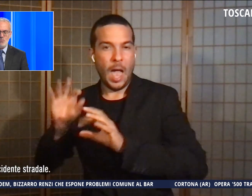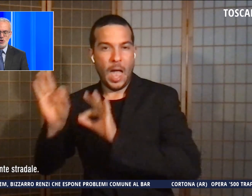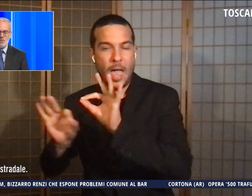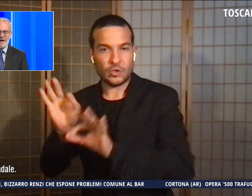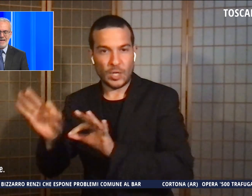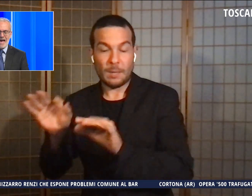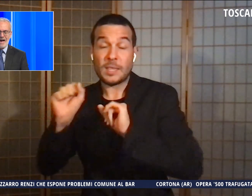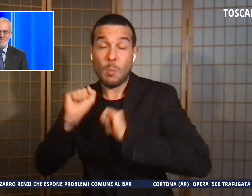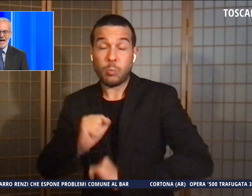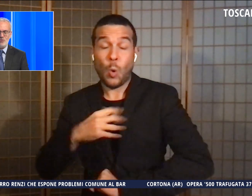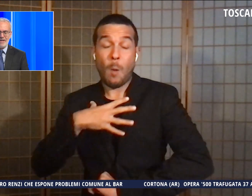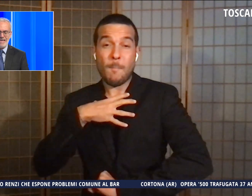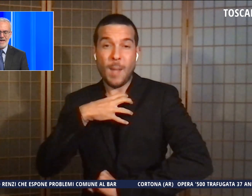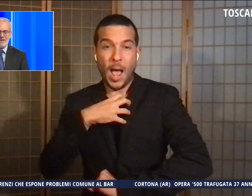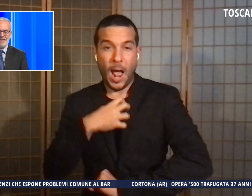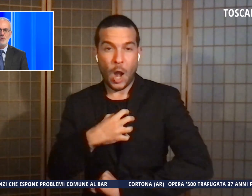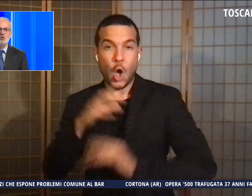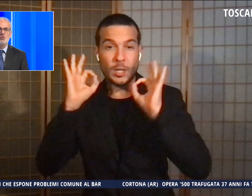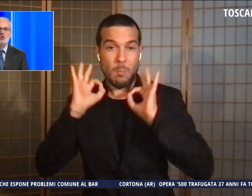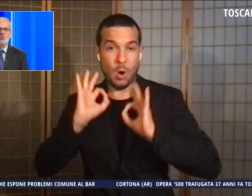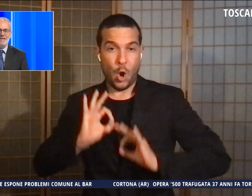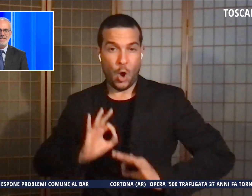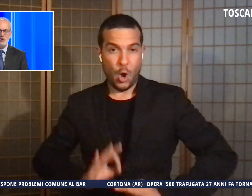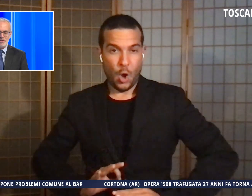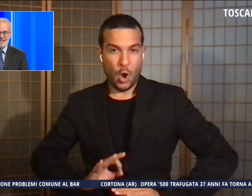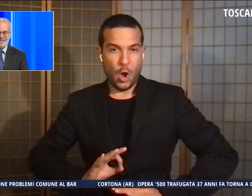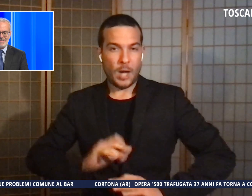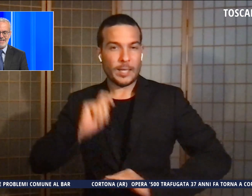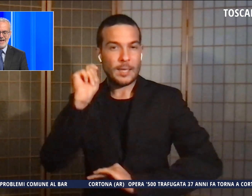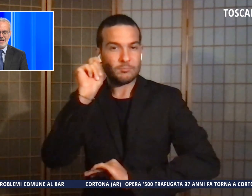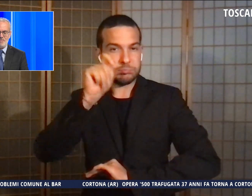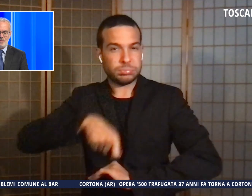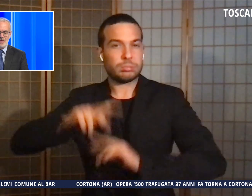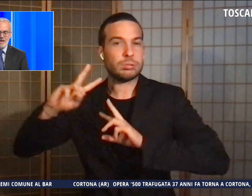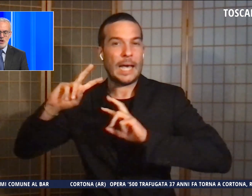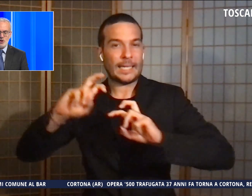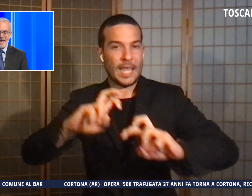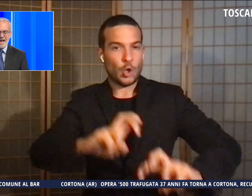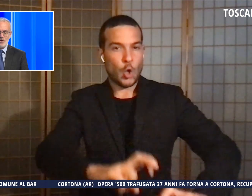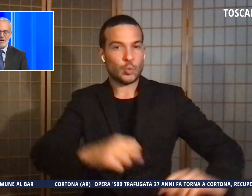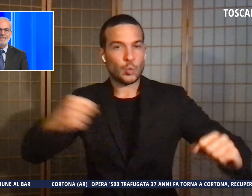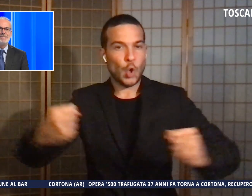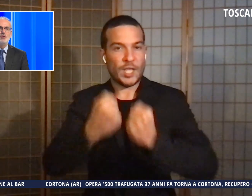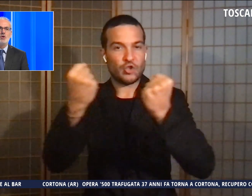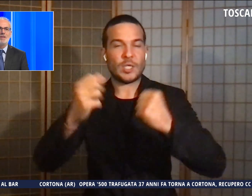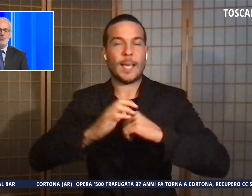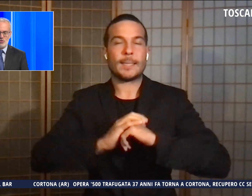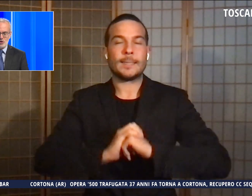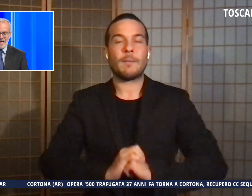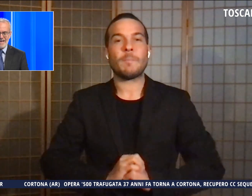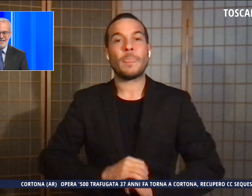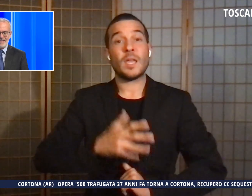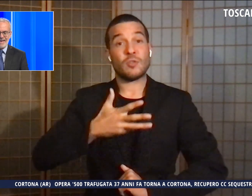La polizia municipale ha avviato i rilievi e la ricostruzione dell'incidente stradale. C'era anche un ragazzino di